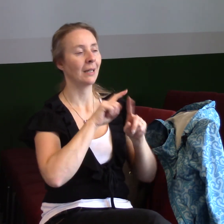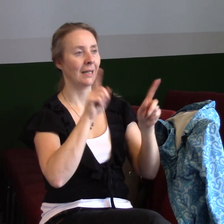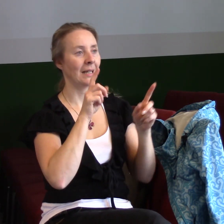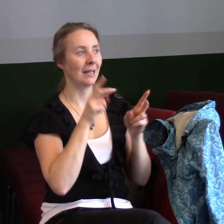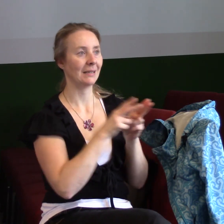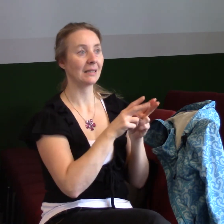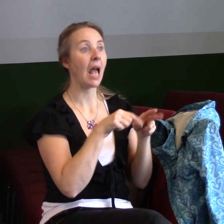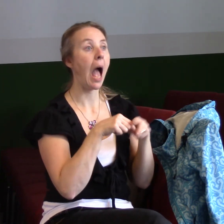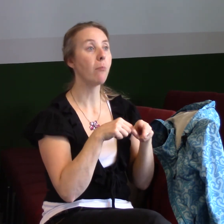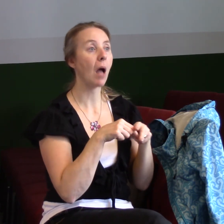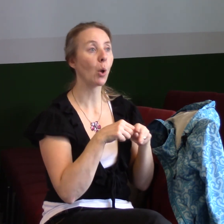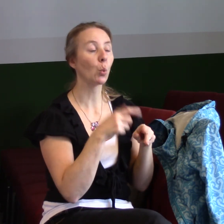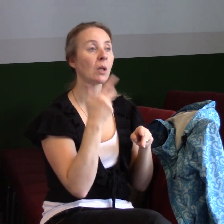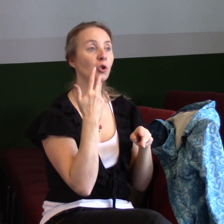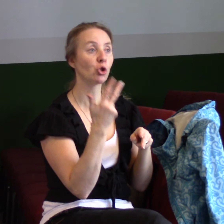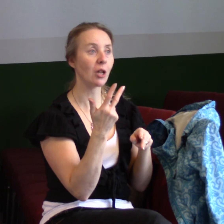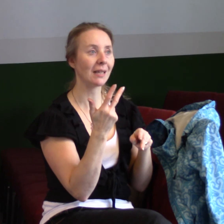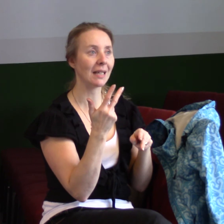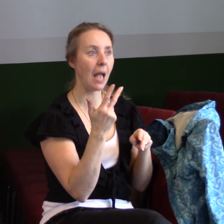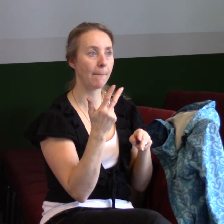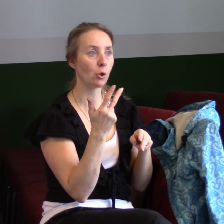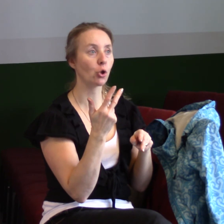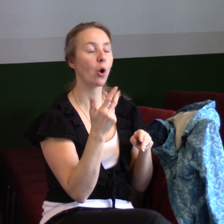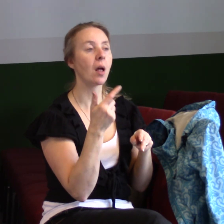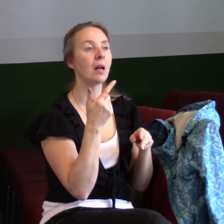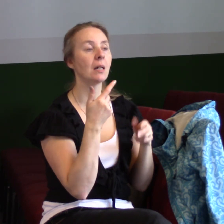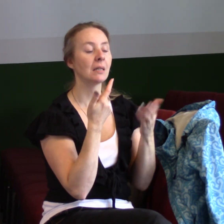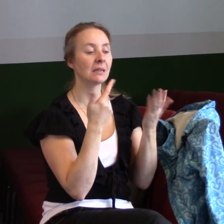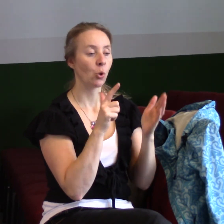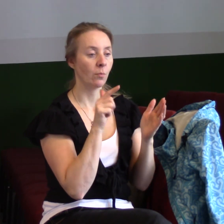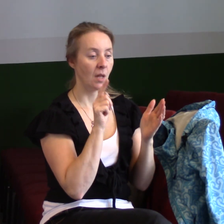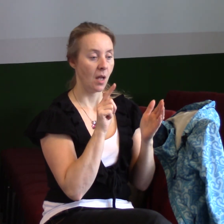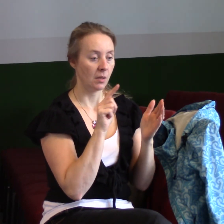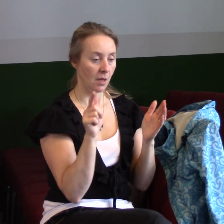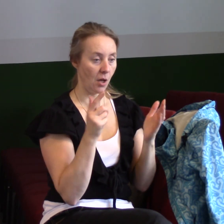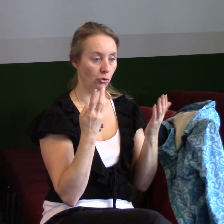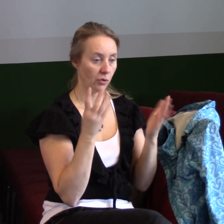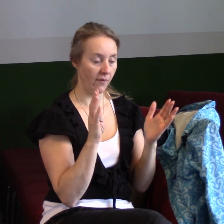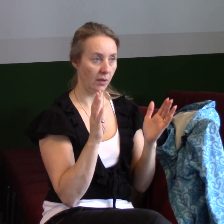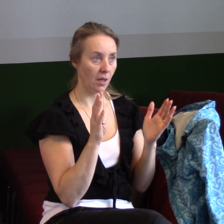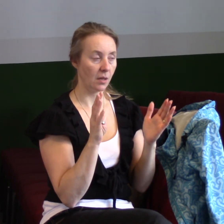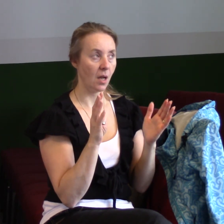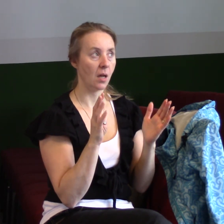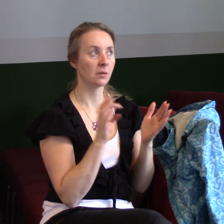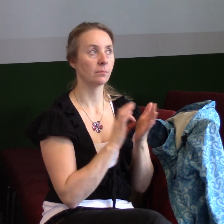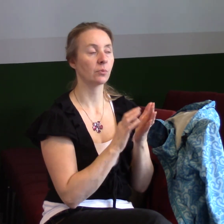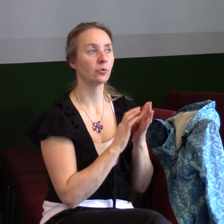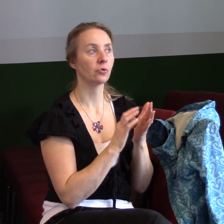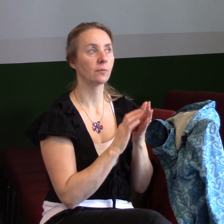Opakůká v třetí kapitole, v 17. a 19. verši je napsané a to je poslední, co chci mluvit o těch cílech.